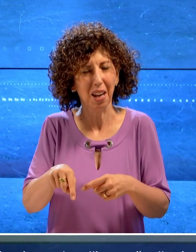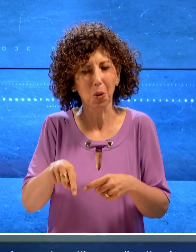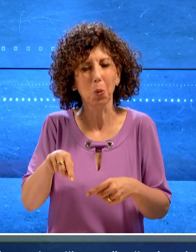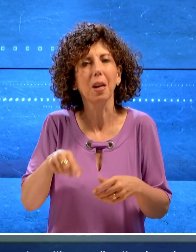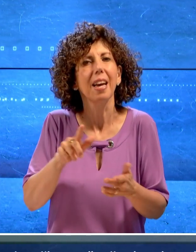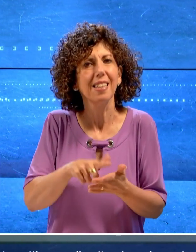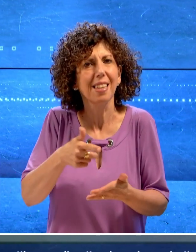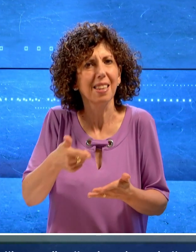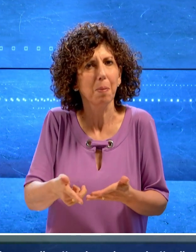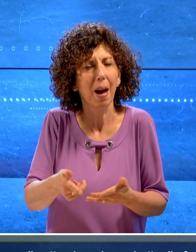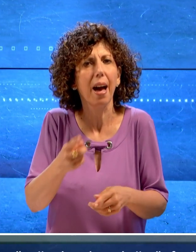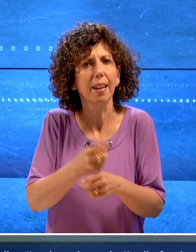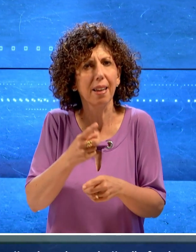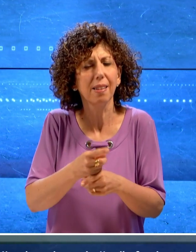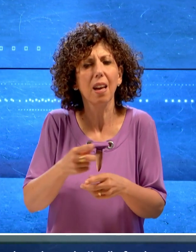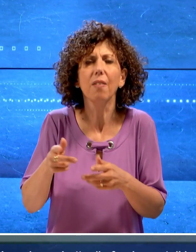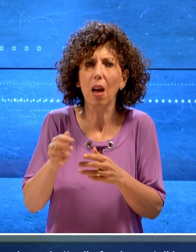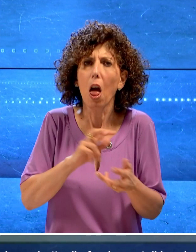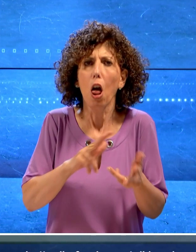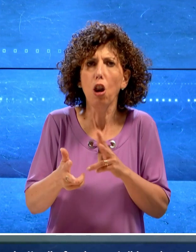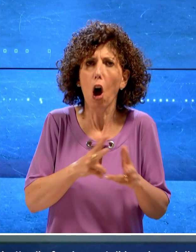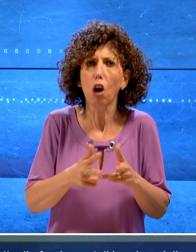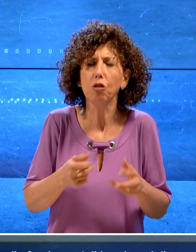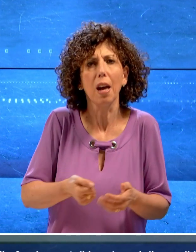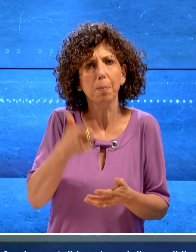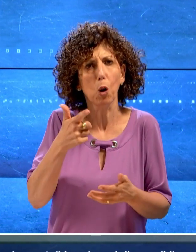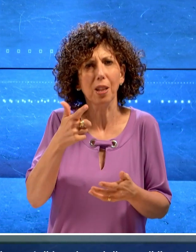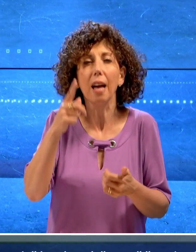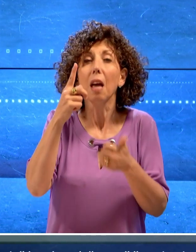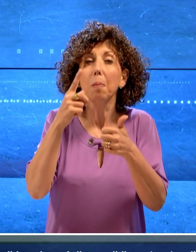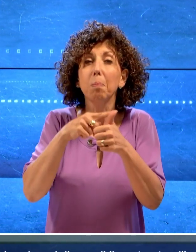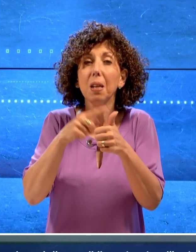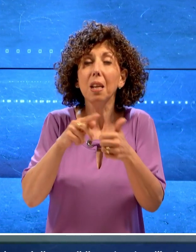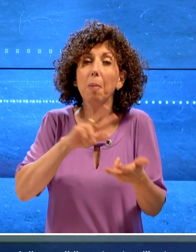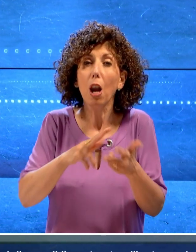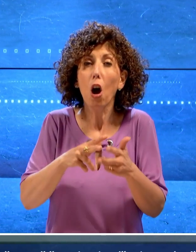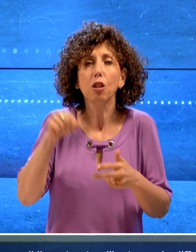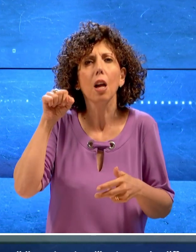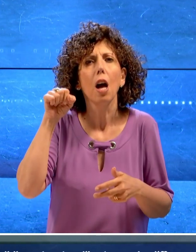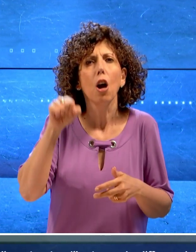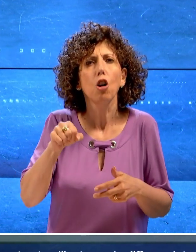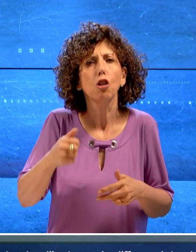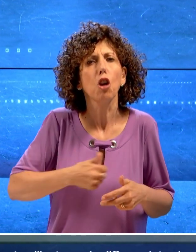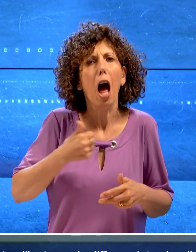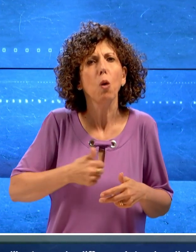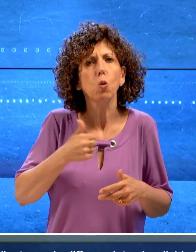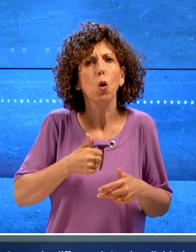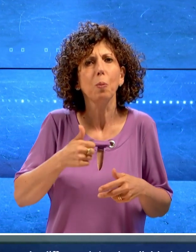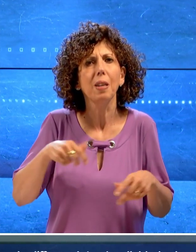settimane alcune battaglie fondamentali la prima delle quali il contrasto alla autonomia